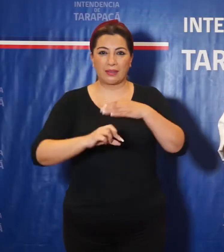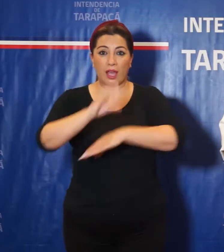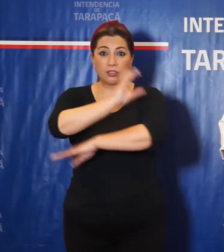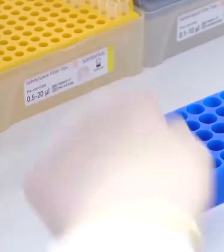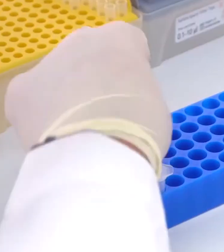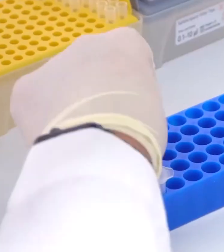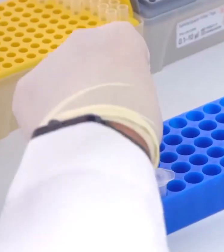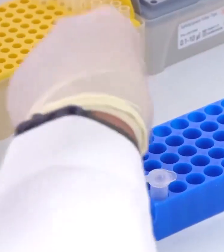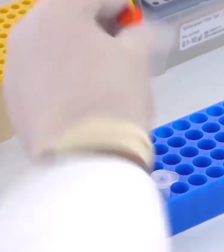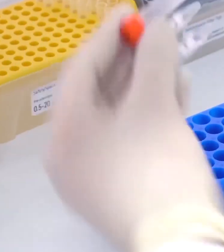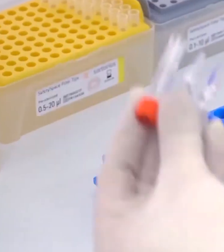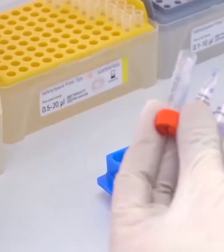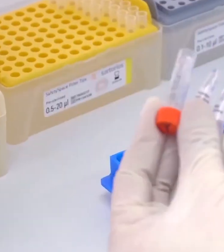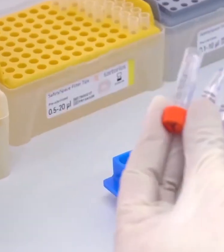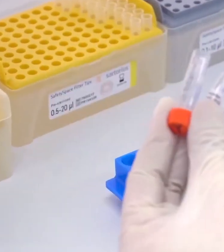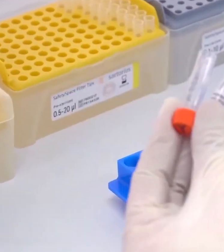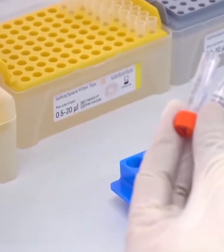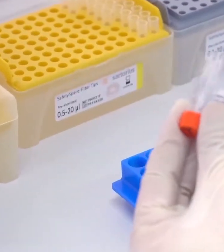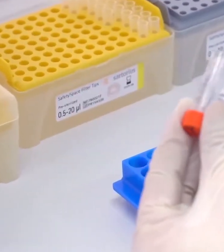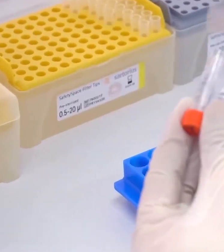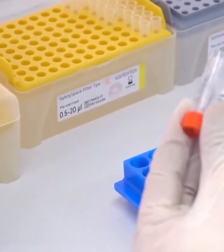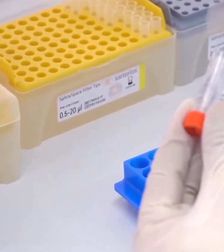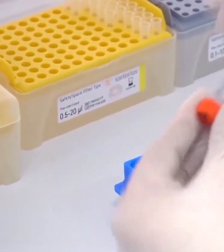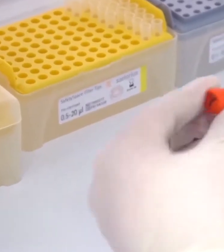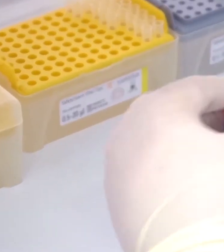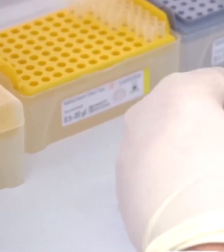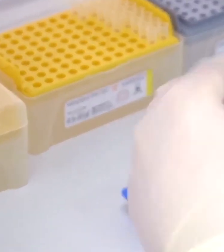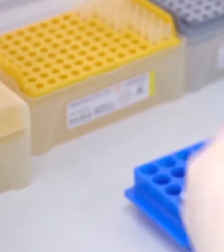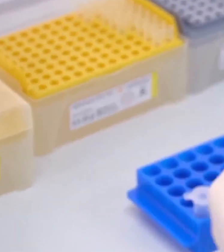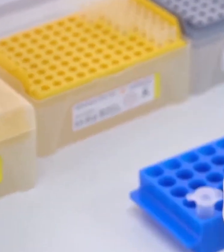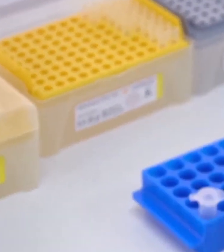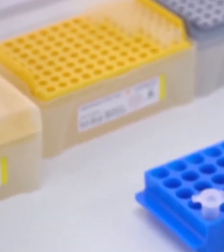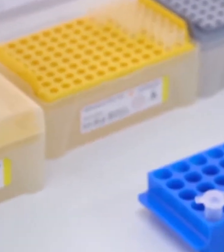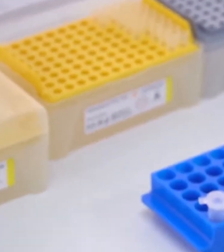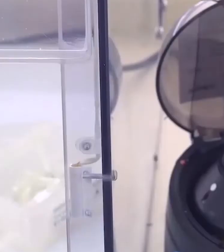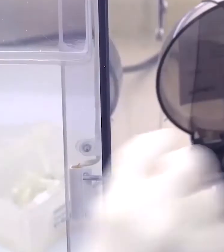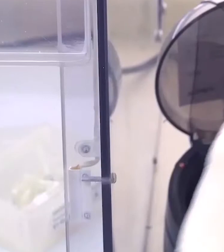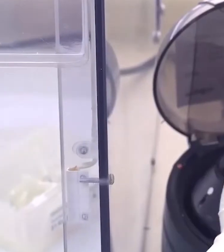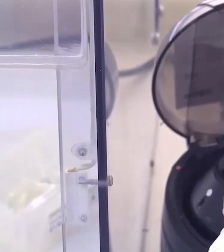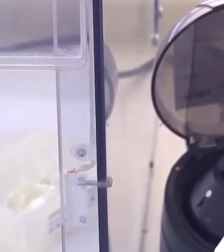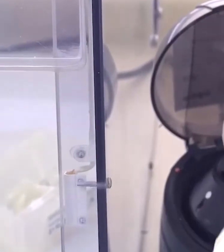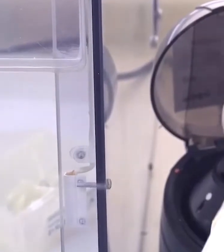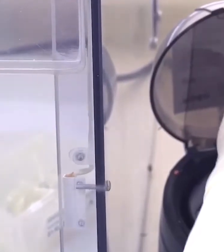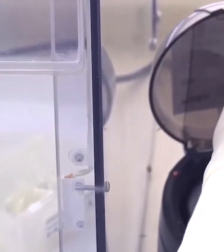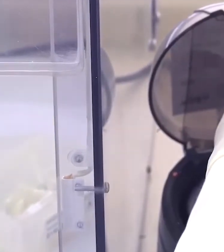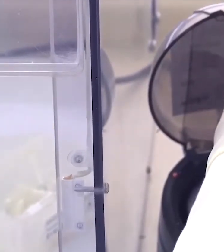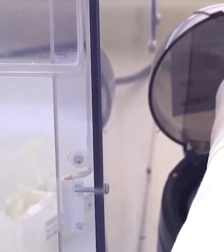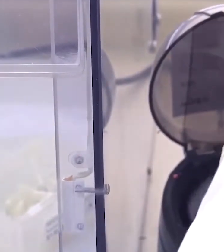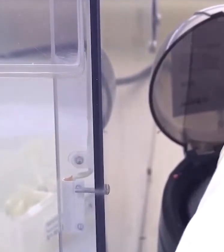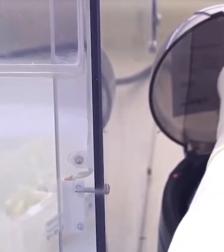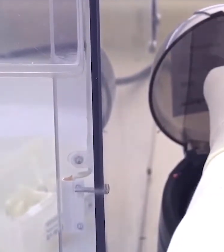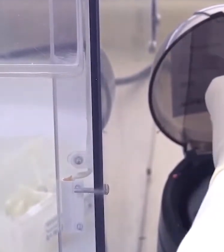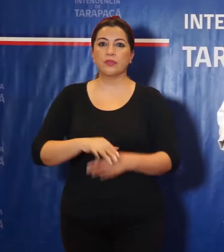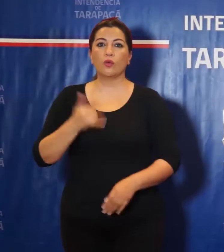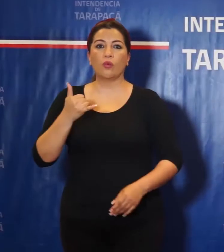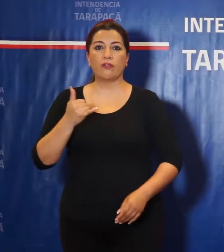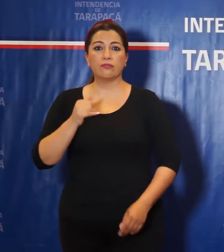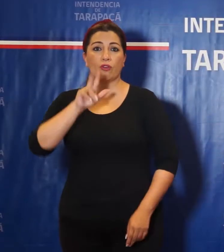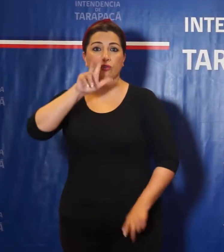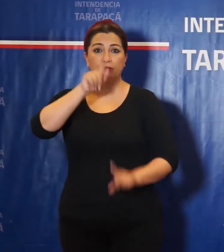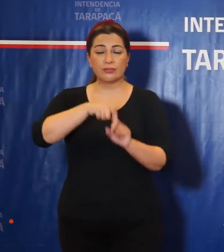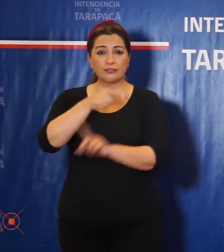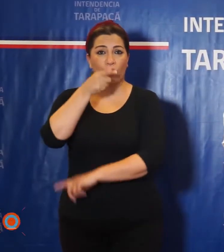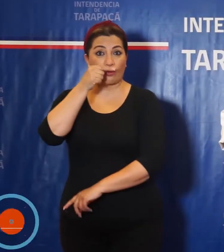Camiña. Con respecto a los números del día, Tarapacá arrojó 31 nuevos casos positivos. Jueves 8 de